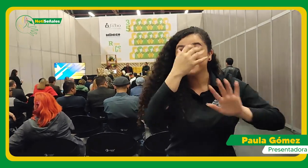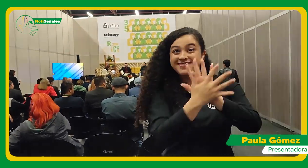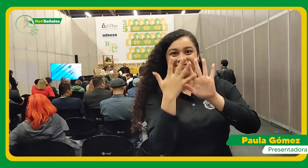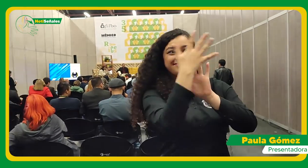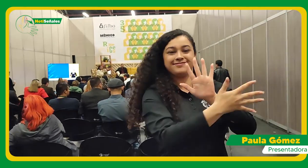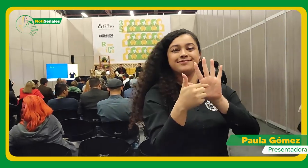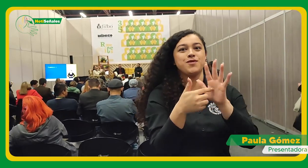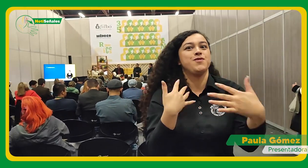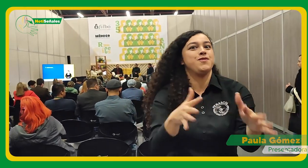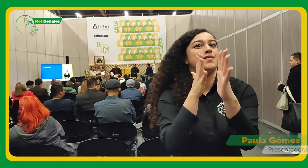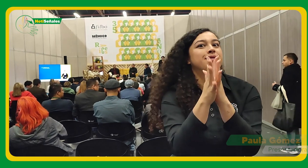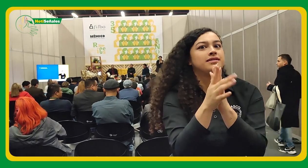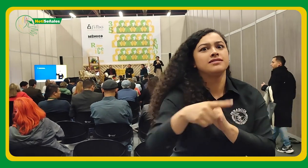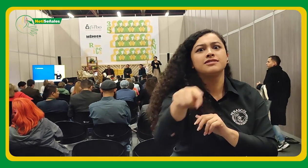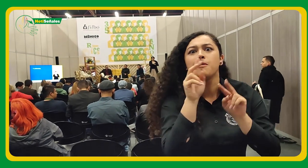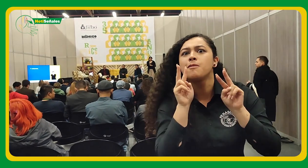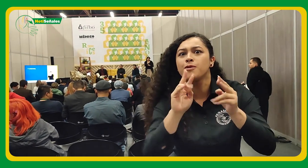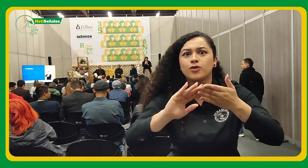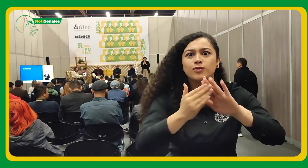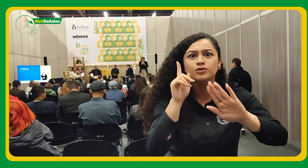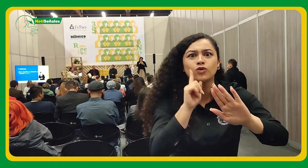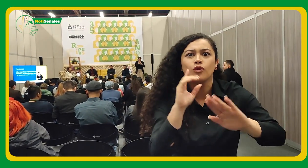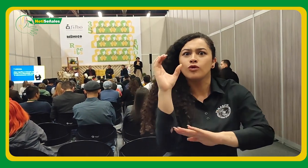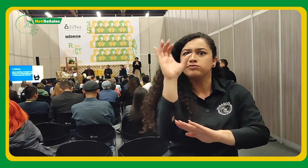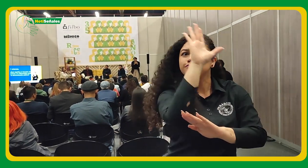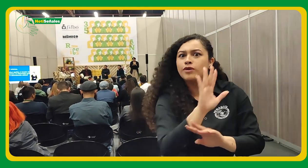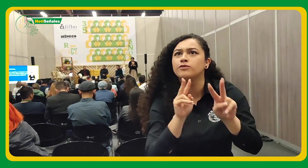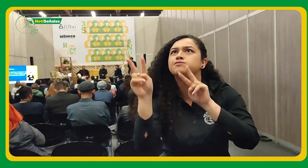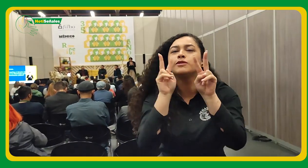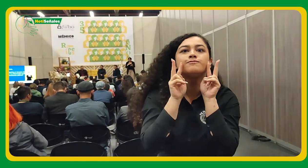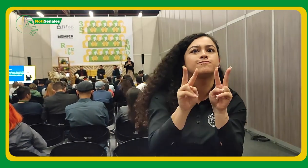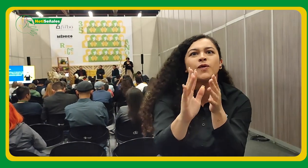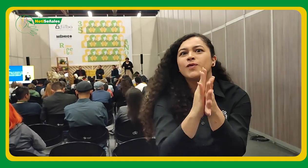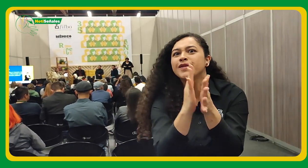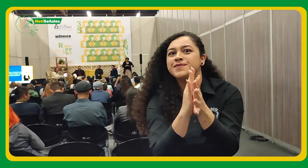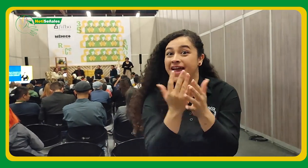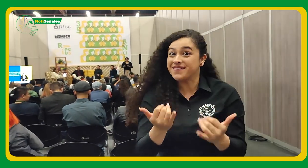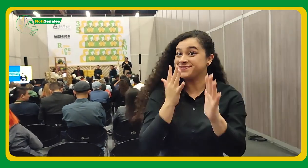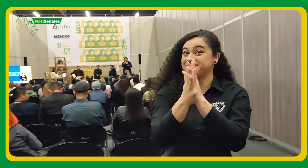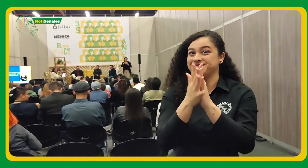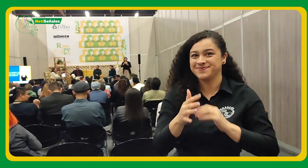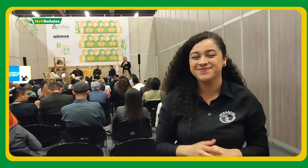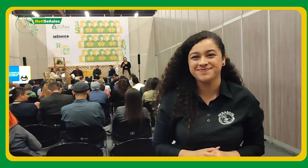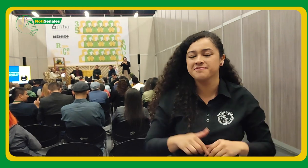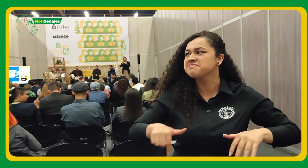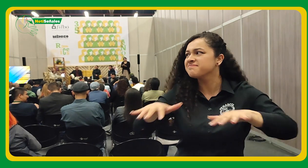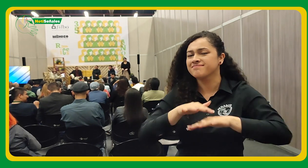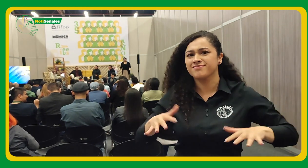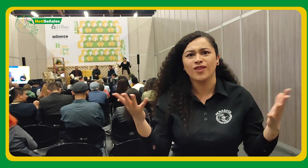Para empezar, este espacio de noticias y señales está dedicado a mantenernos informados de lo que pasa con las personas sordas en